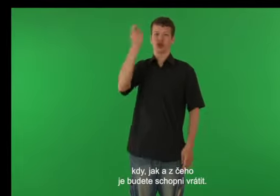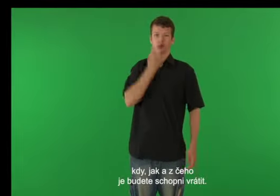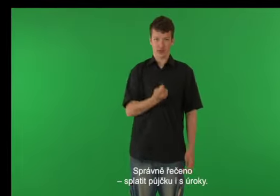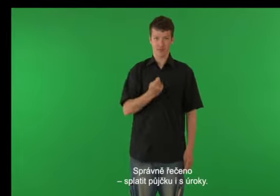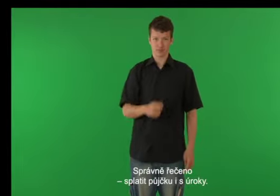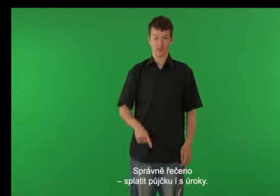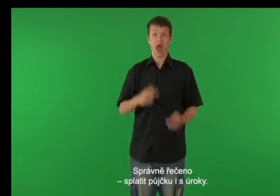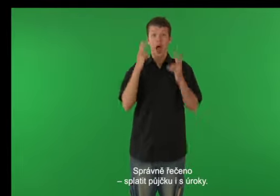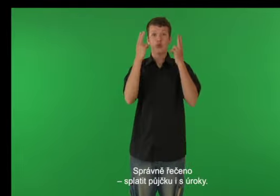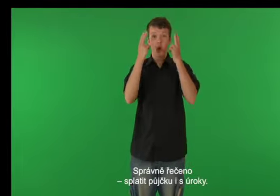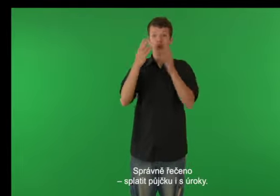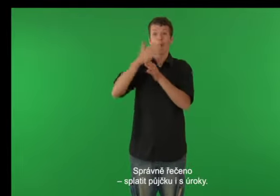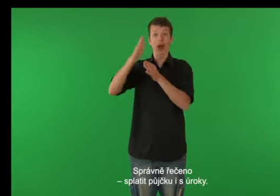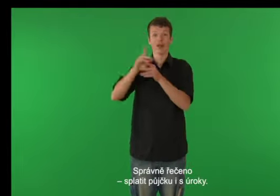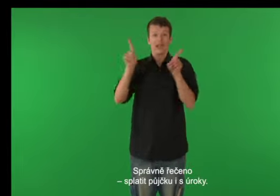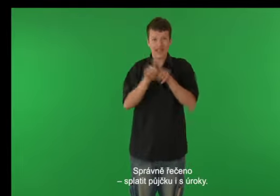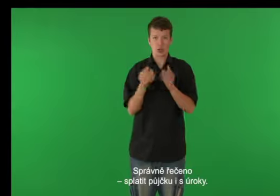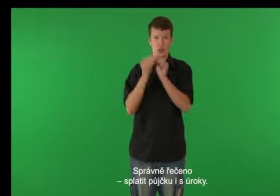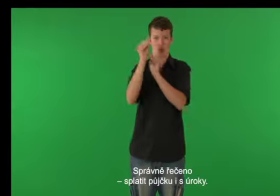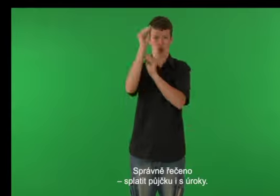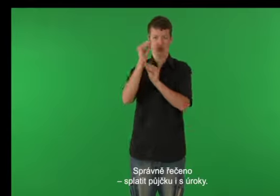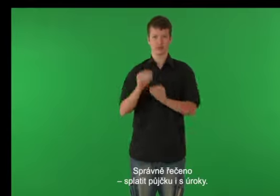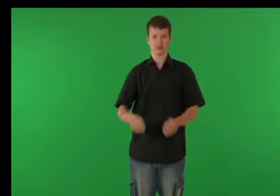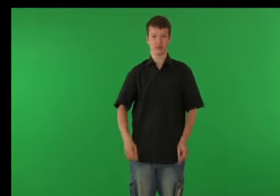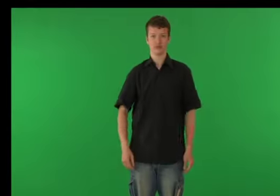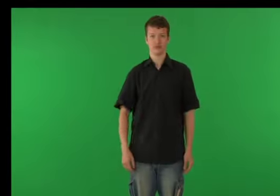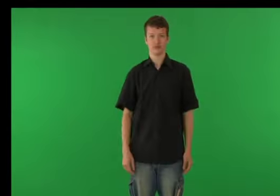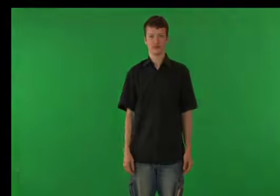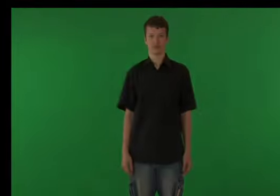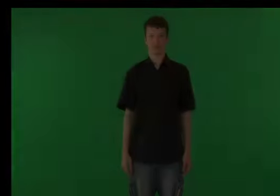jak a z čeho je budete schopni vrátit. Správně řečeno.